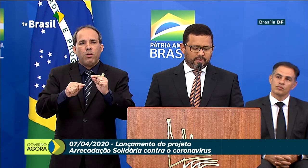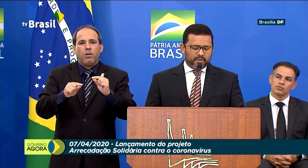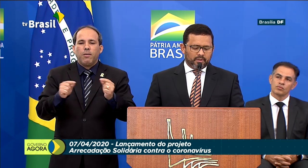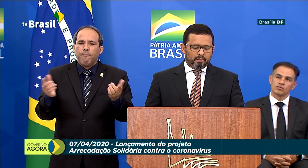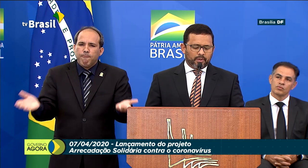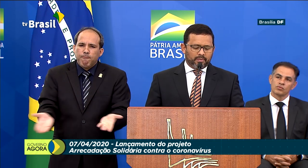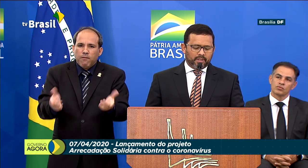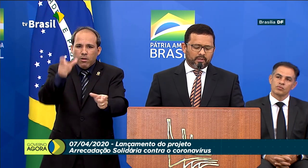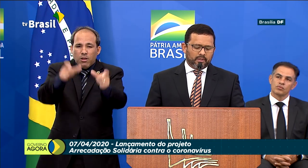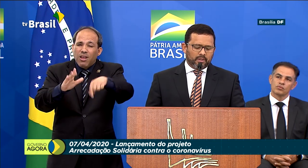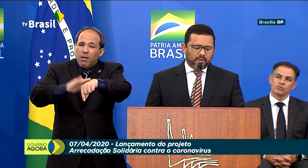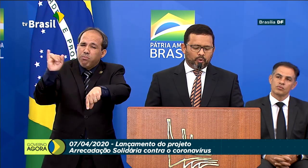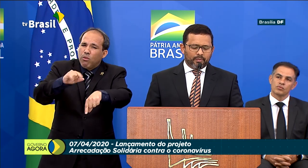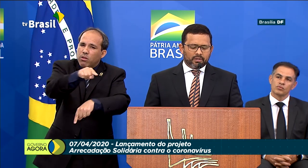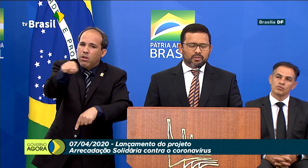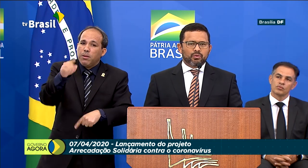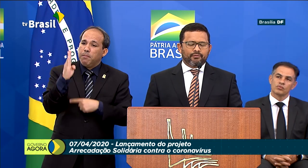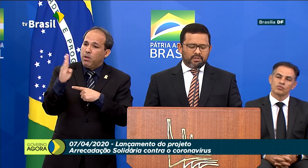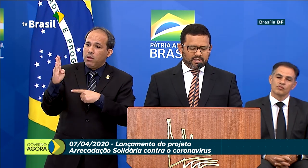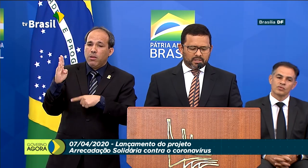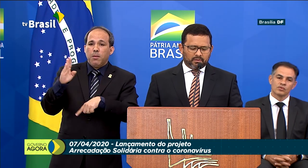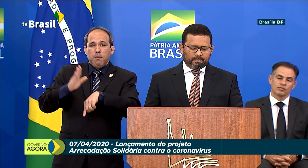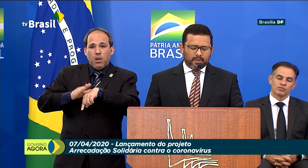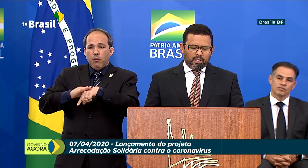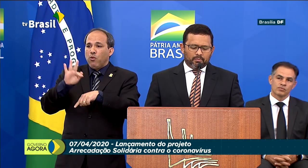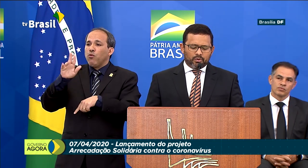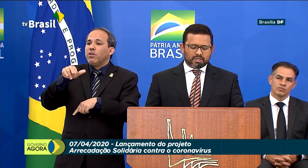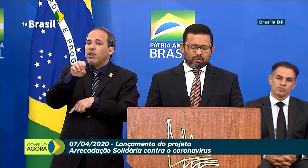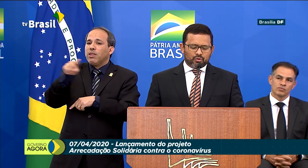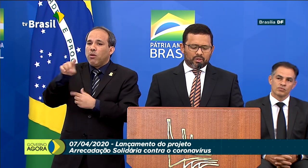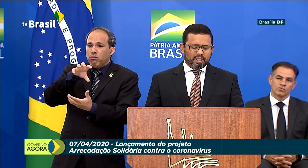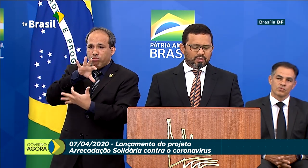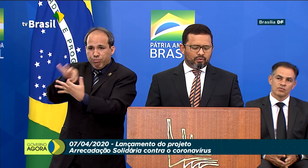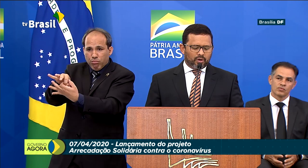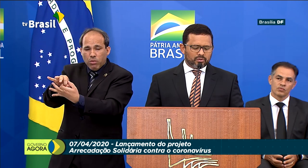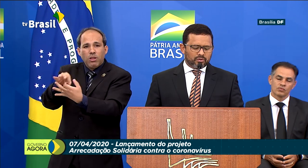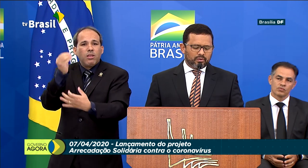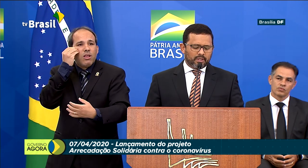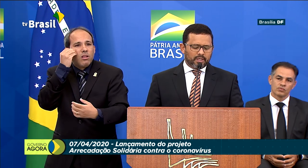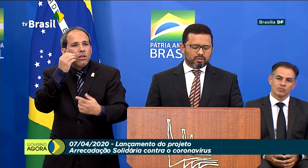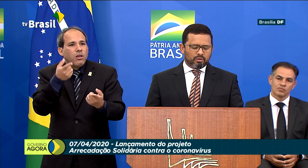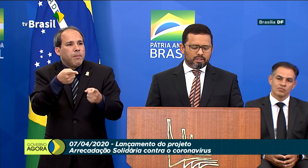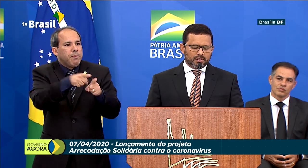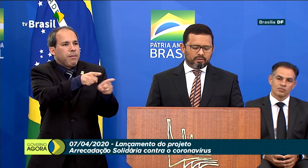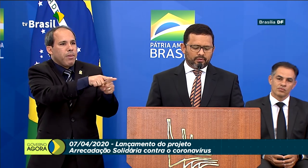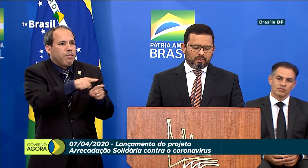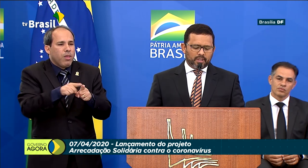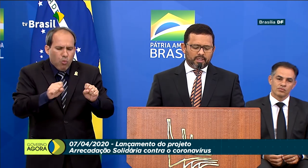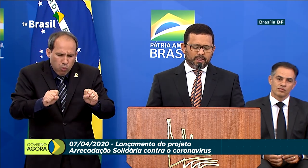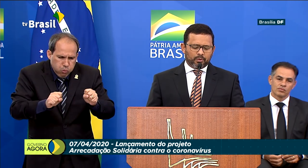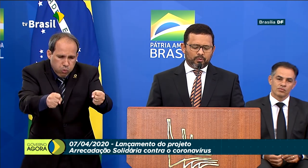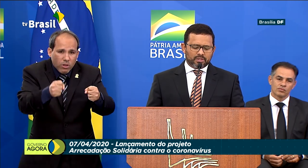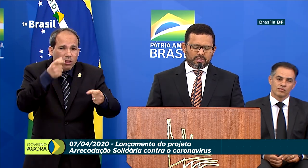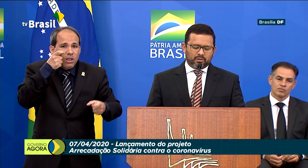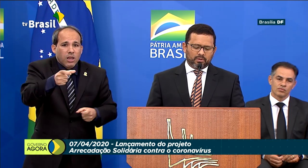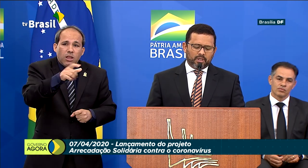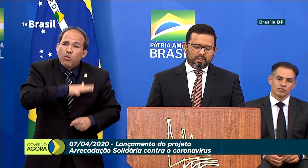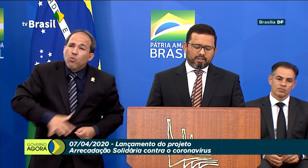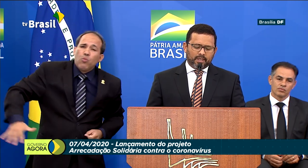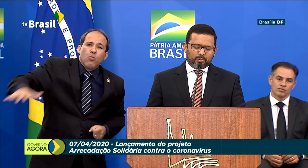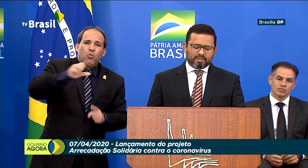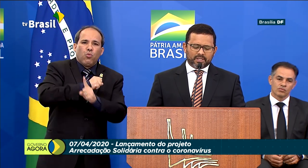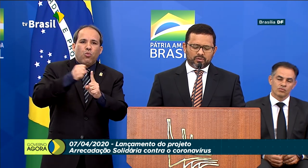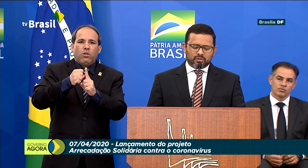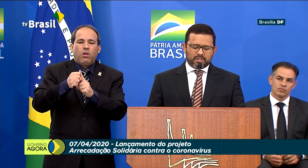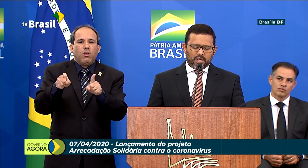pessoas e o bebê, por meio da sua fundação, busca conjugar esforços no interesse coletivo e na promoção